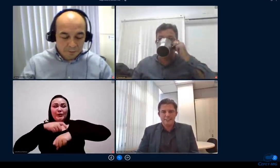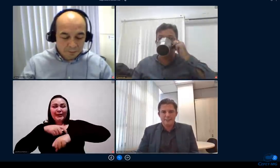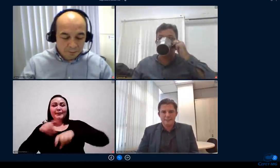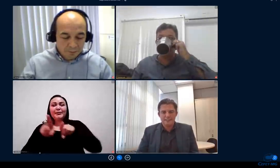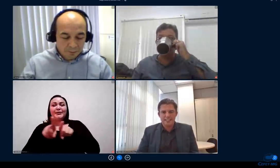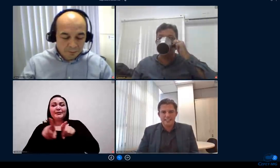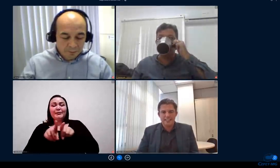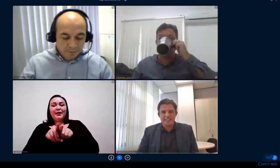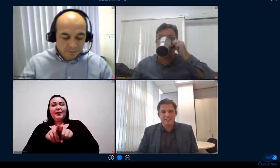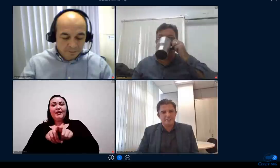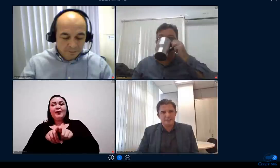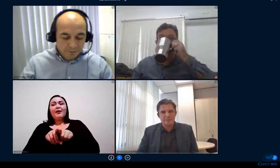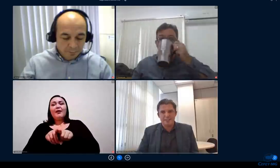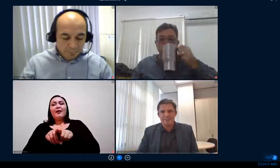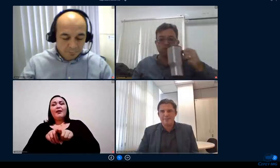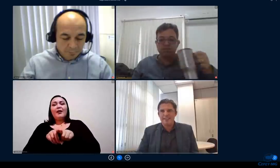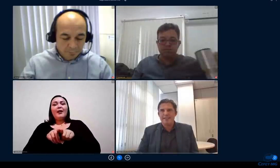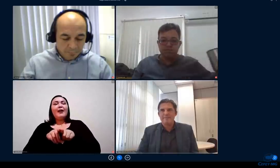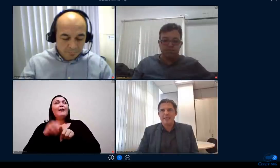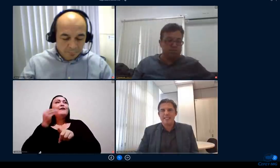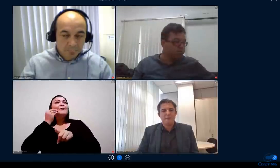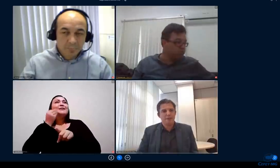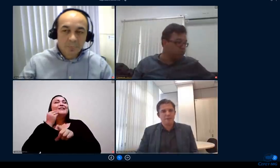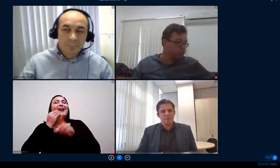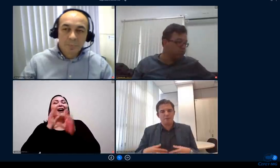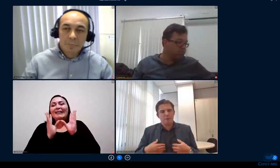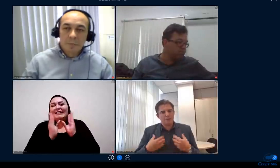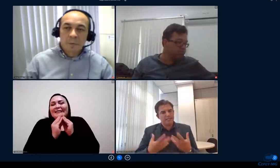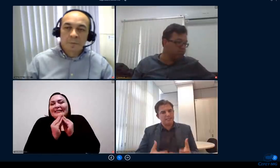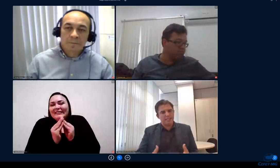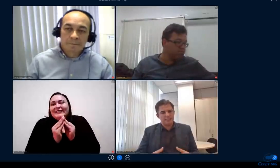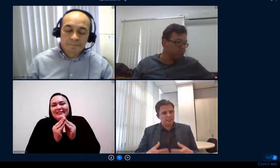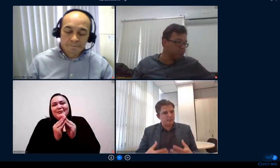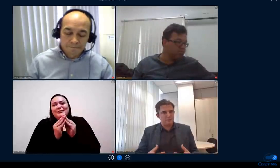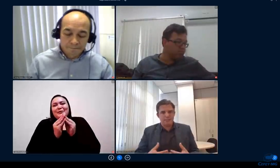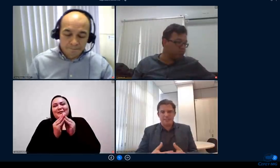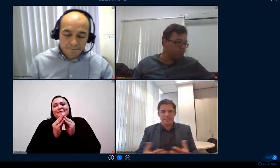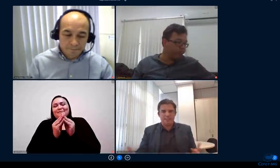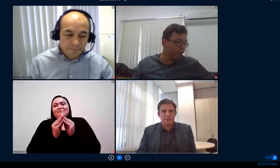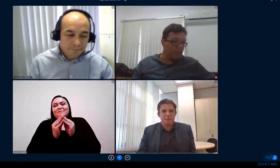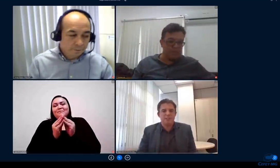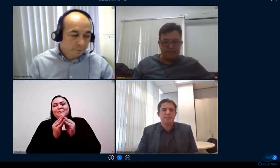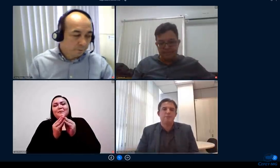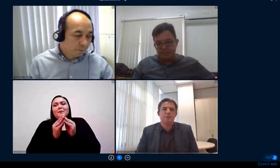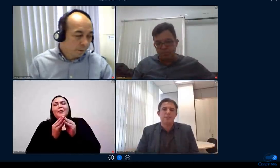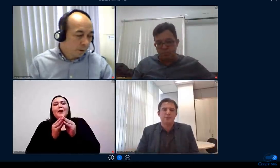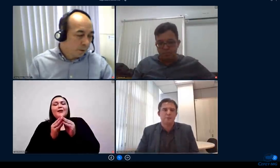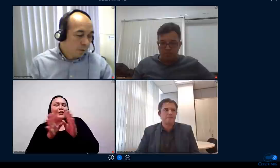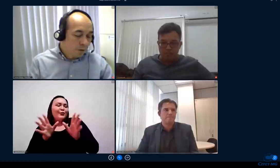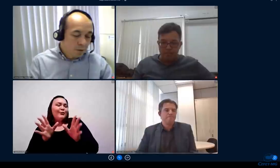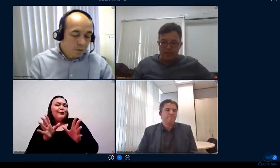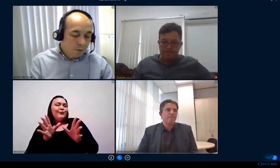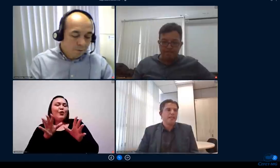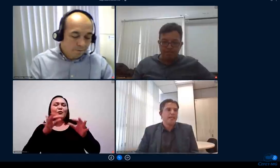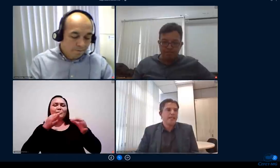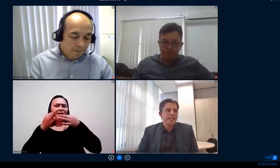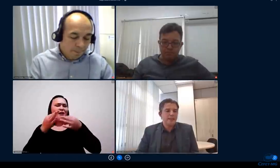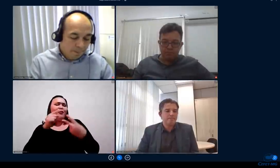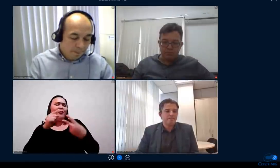de celeridade infelizmente e vou propor as questões para que sejam respondidas por vocês dois